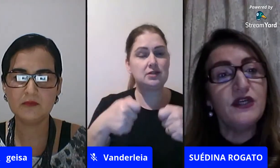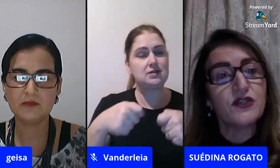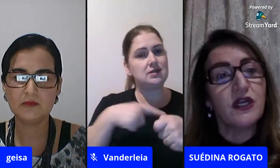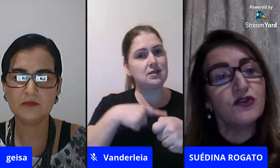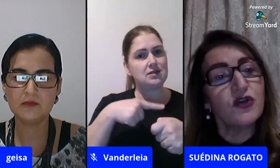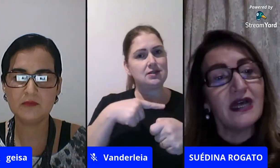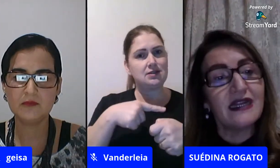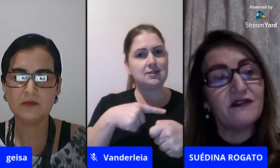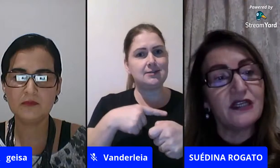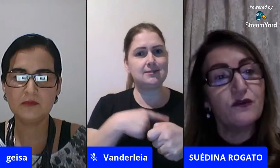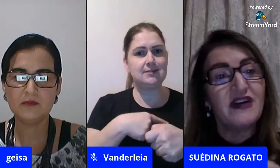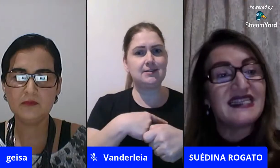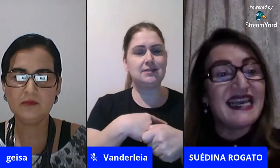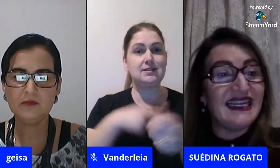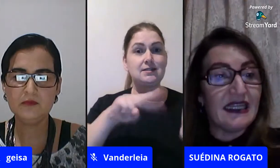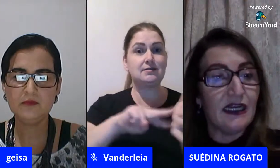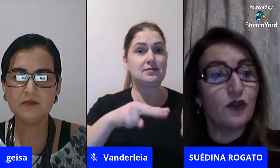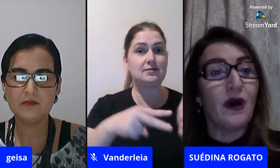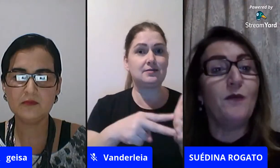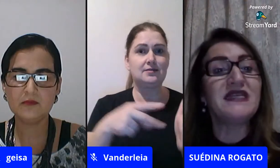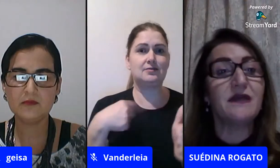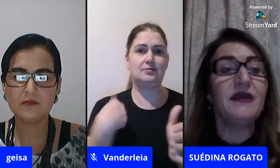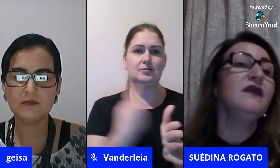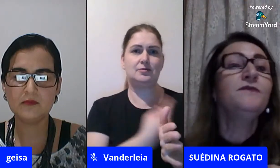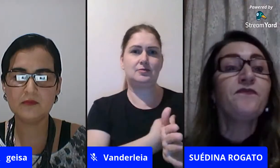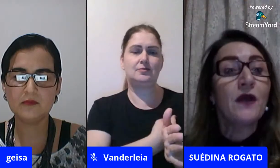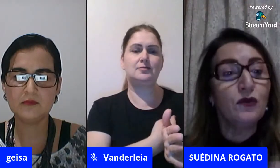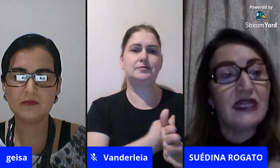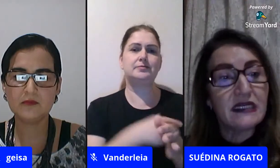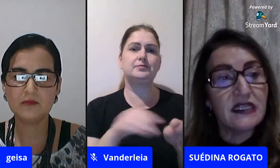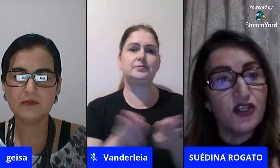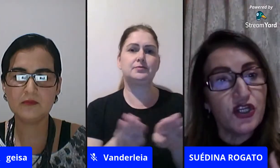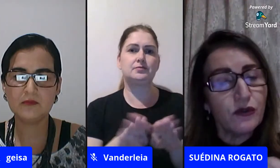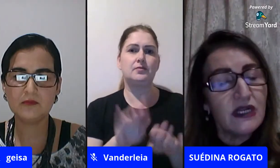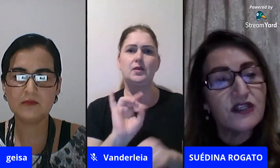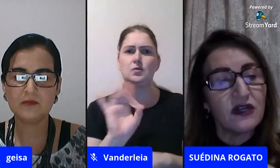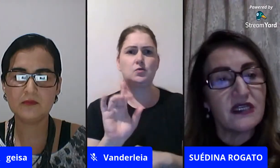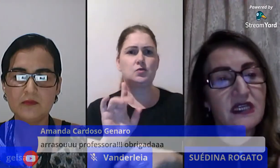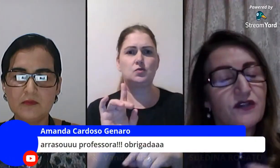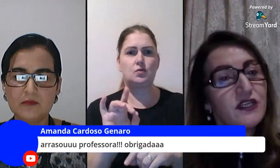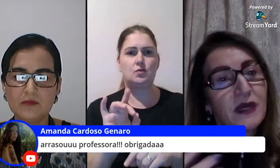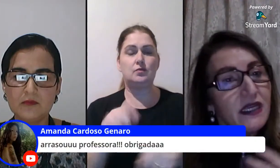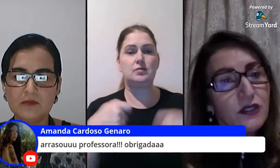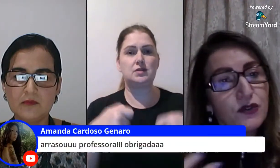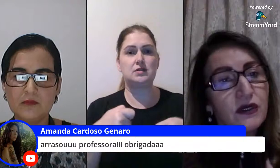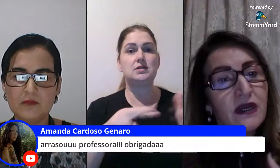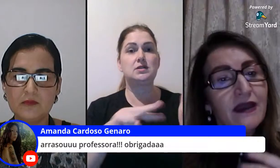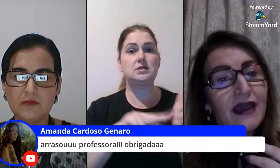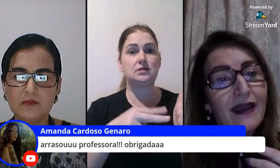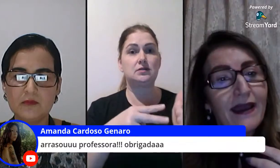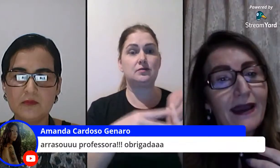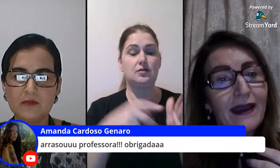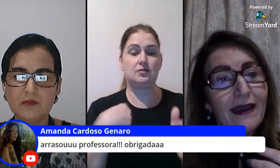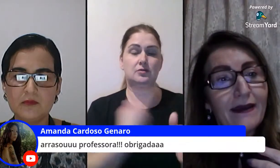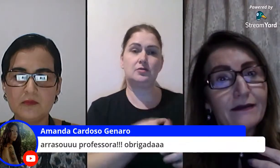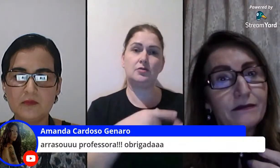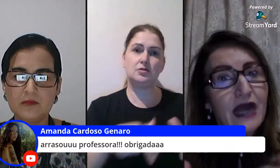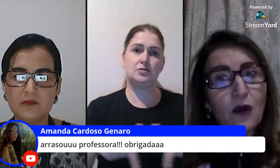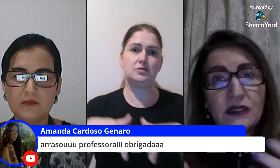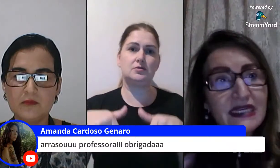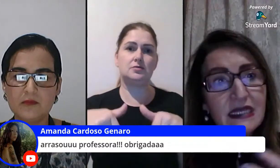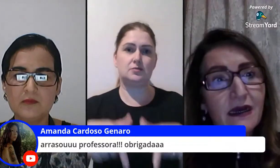construindo isso não só através do fazer intelectual mas também do ter sentido nas nossas ações para que isso é